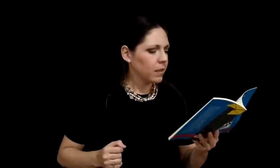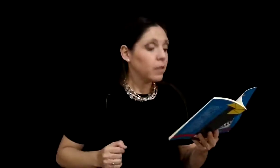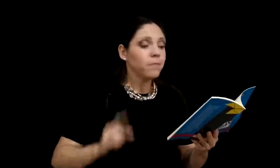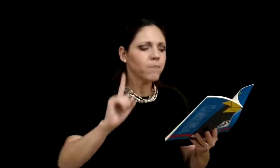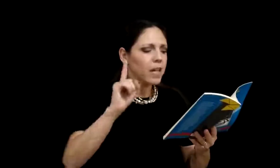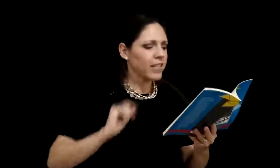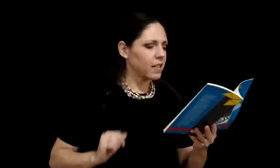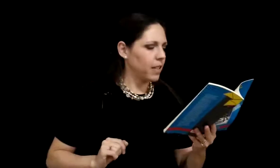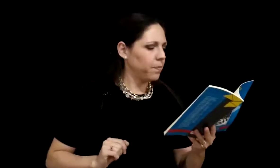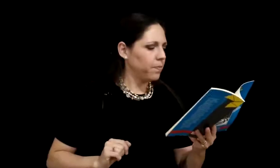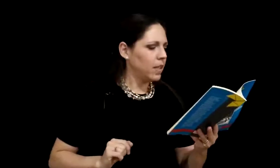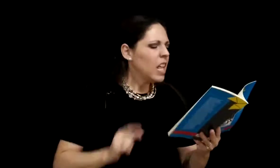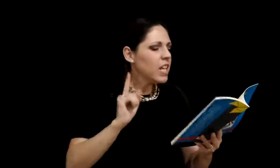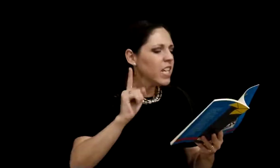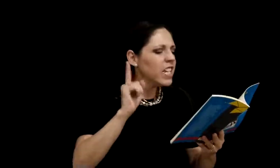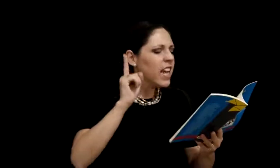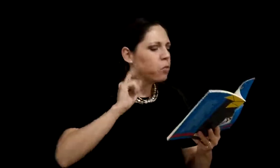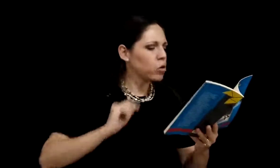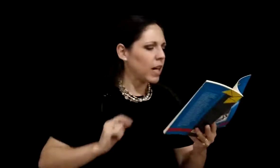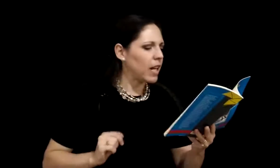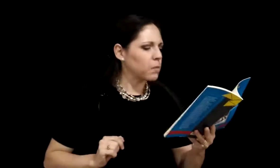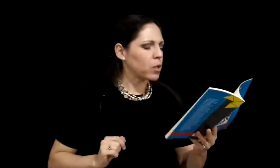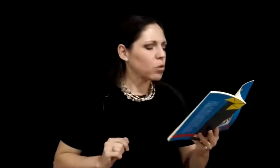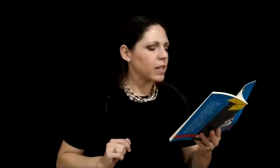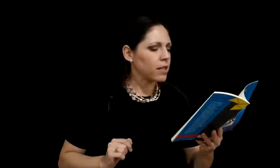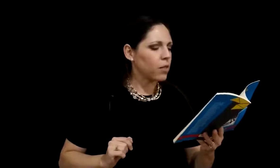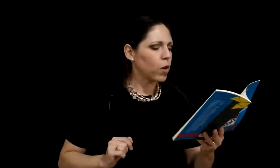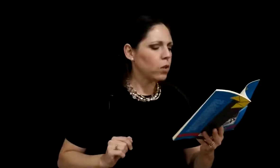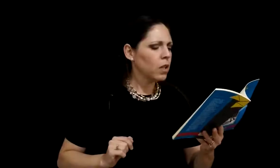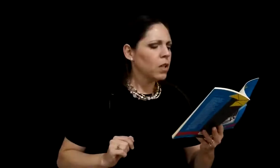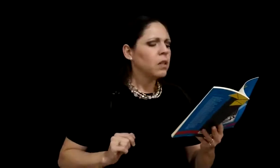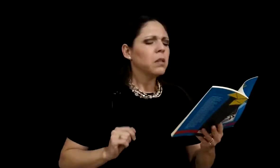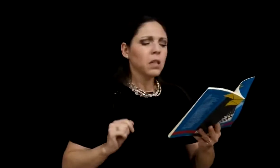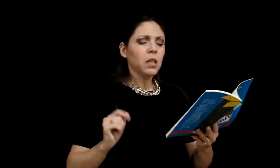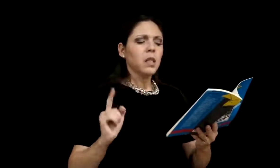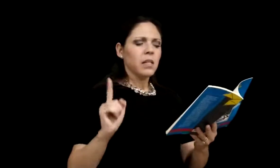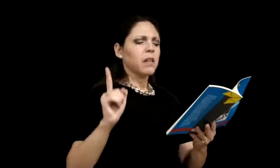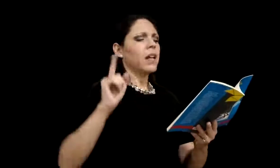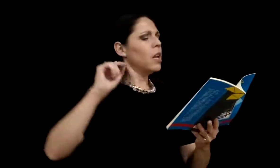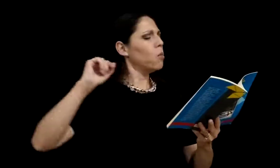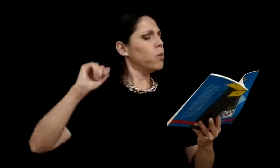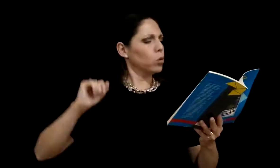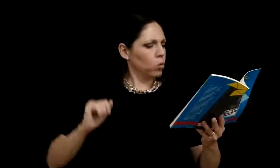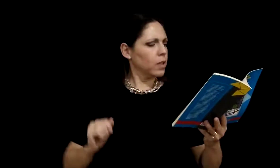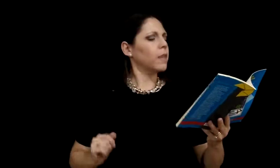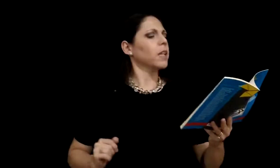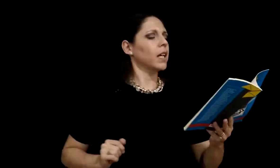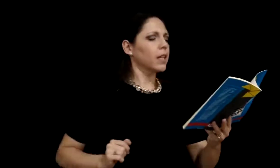Ya sé, iré a buscar a las personas que se fueron y les haré la oportunidad de que